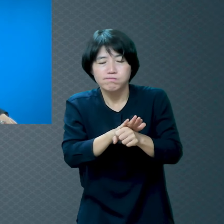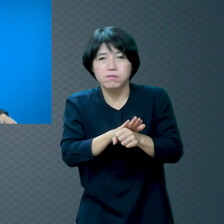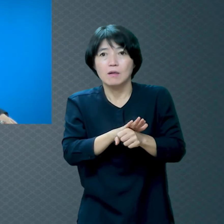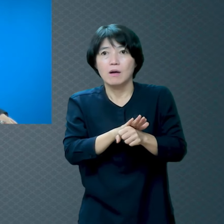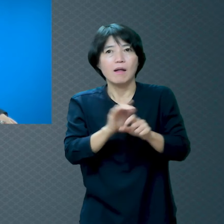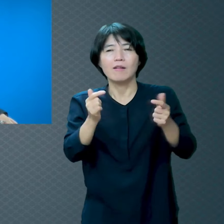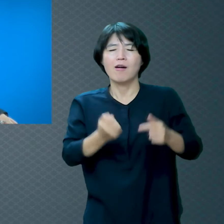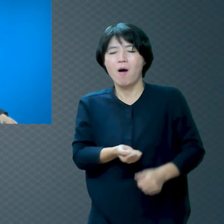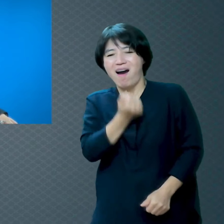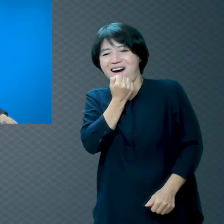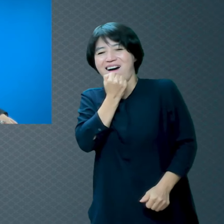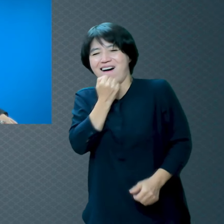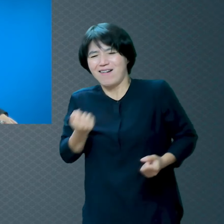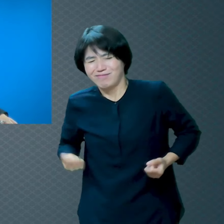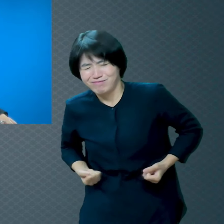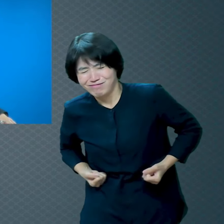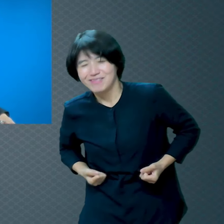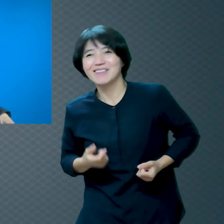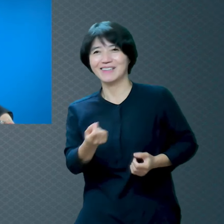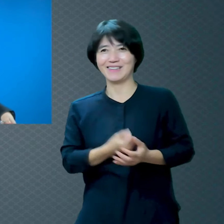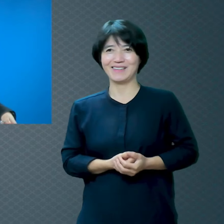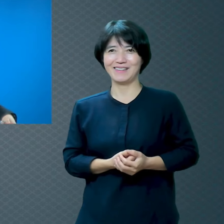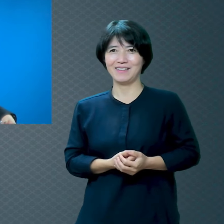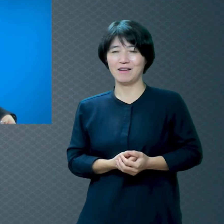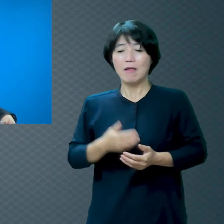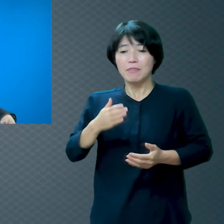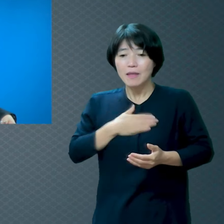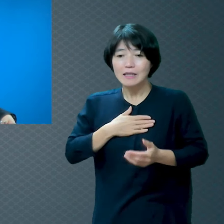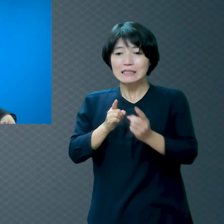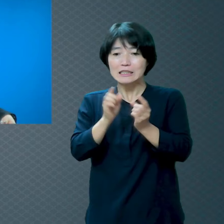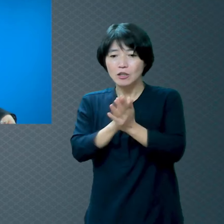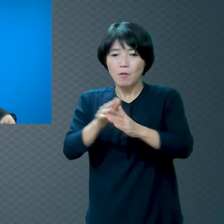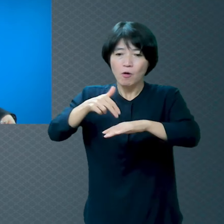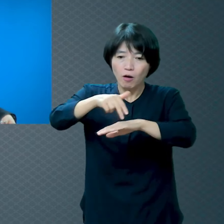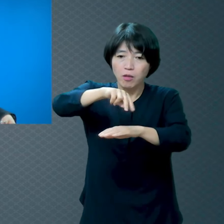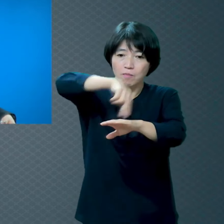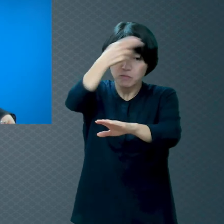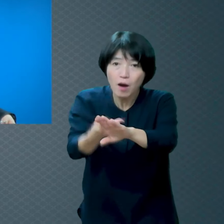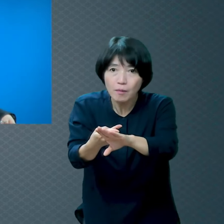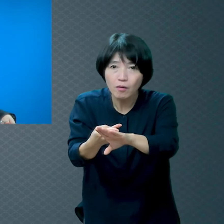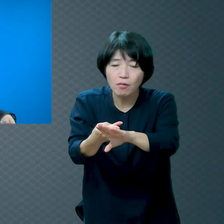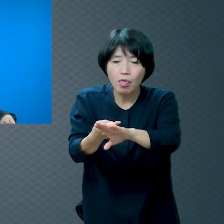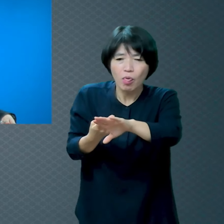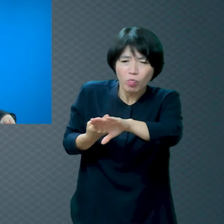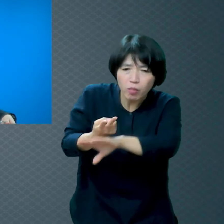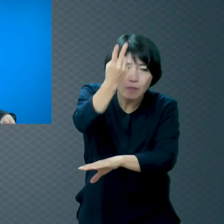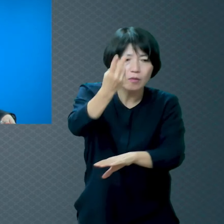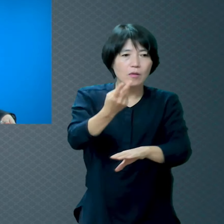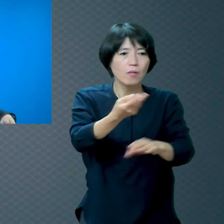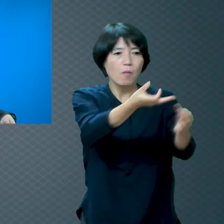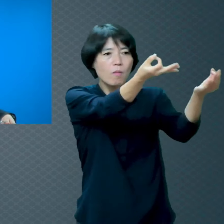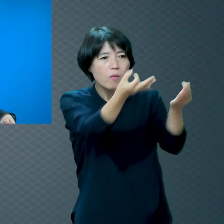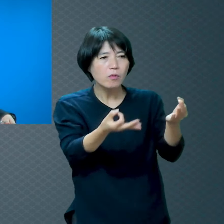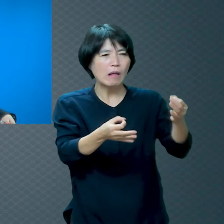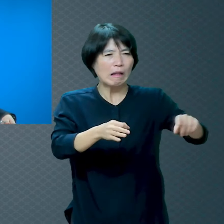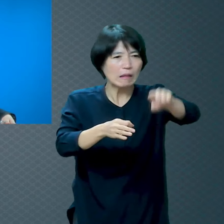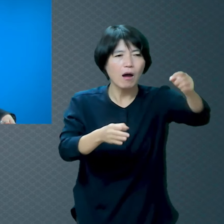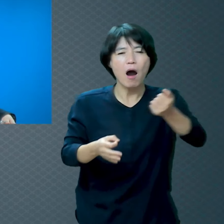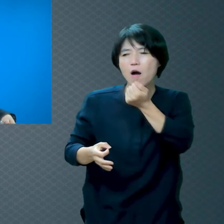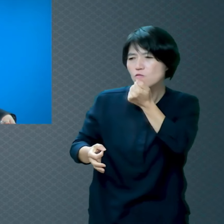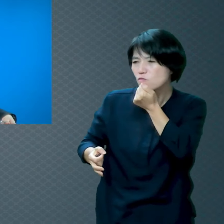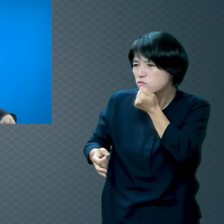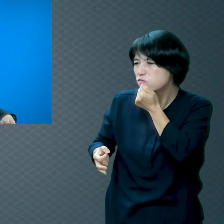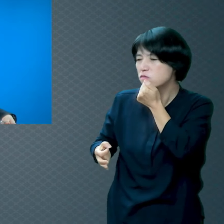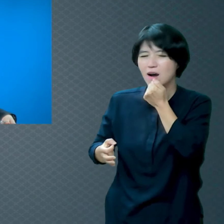웃어요 다 웃어요 그런데 내가 미끄러져서 자빠졌는데 옆에서 웃어요 그럼 마음 어때요? 사람